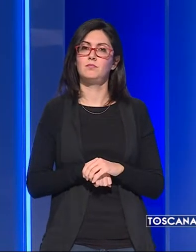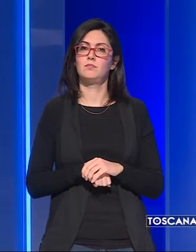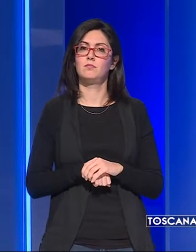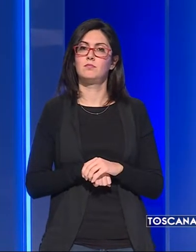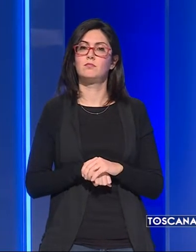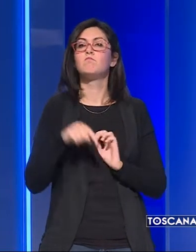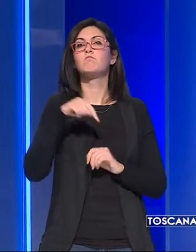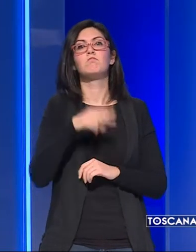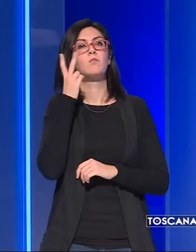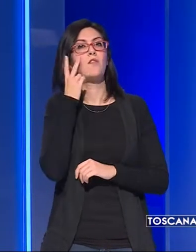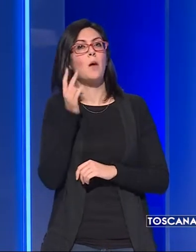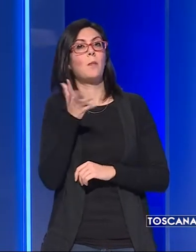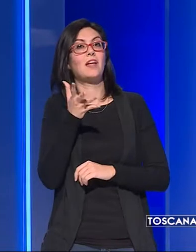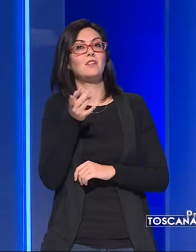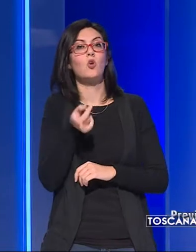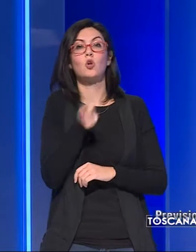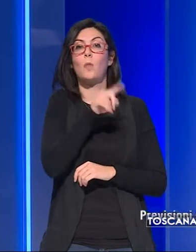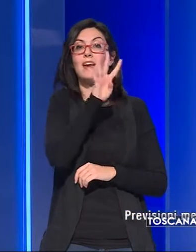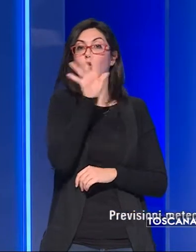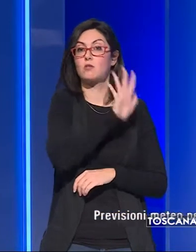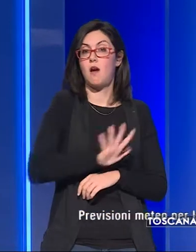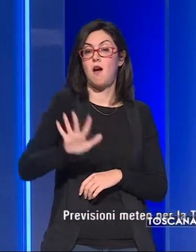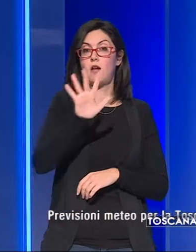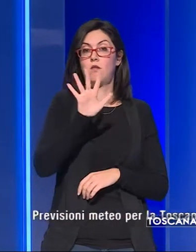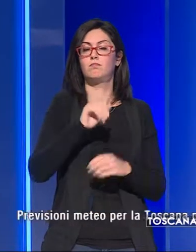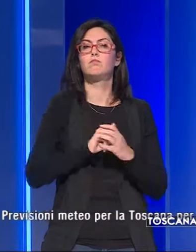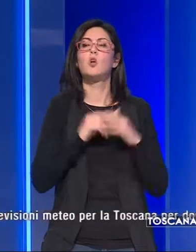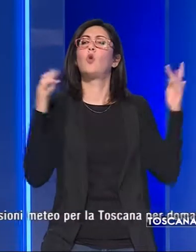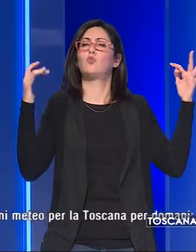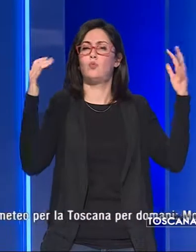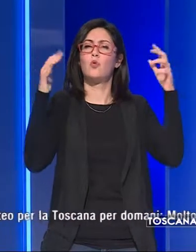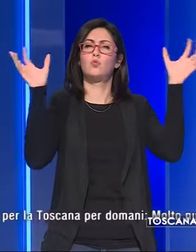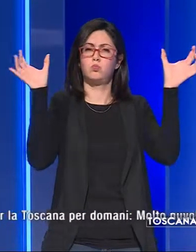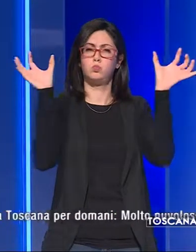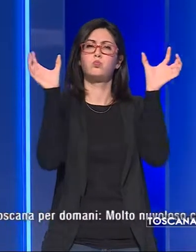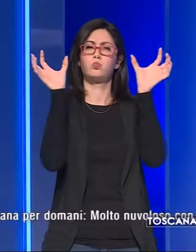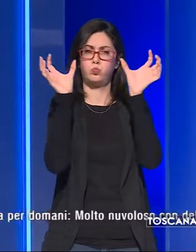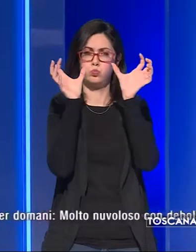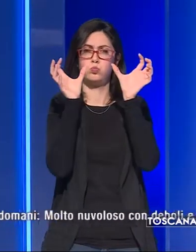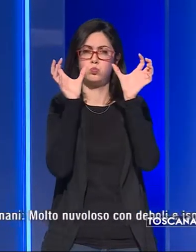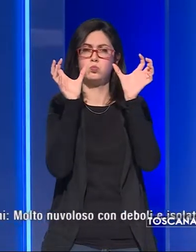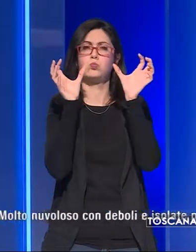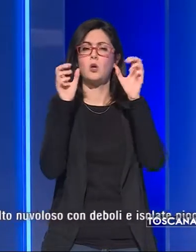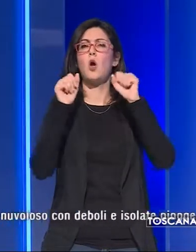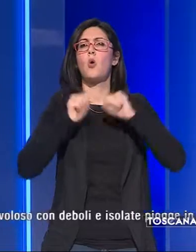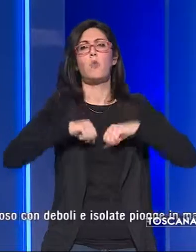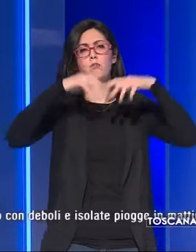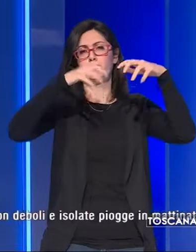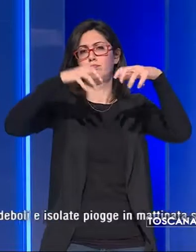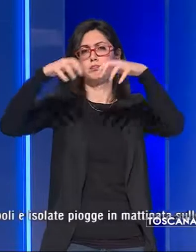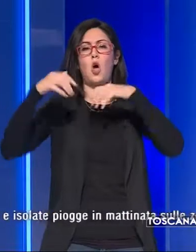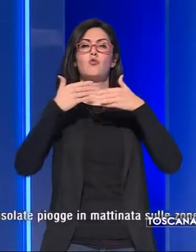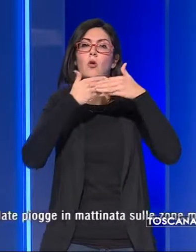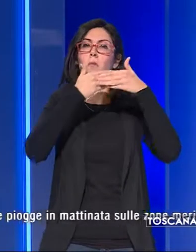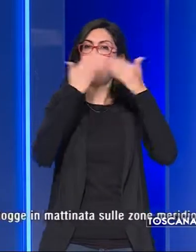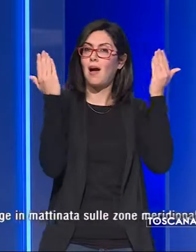E siamo arrivati alle previsioni del tempo per domani in Toscana, molto nuvoloso, con deboli e isolate piogge in